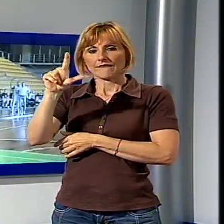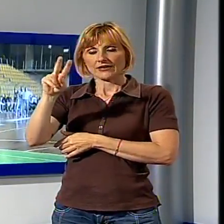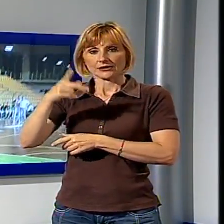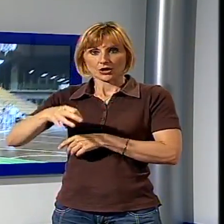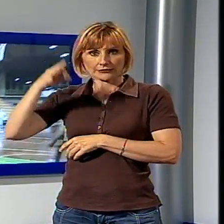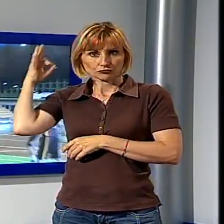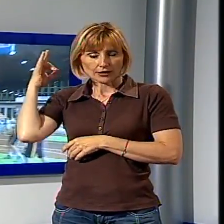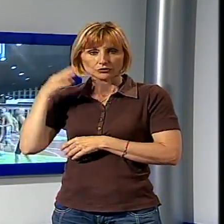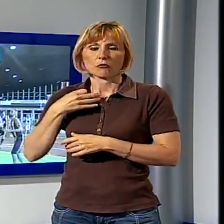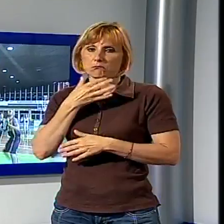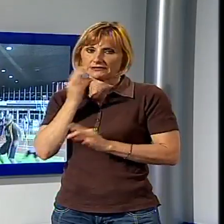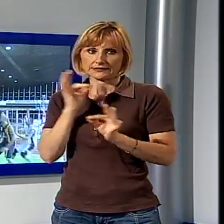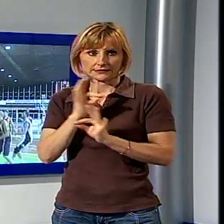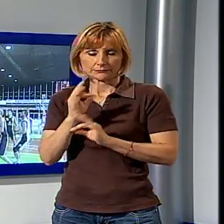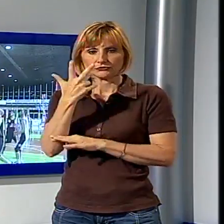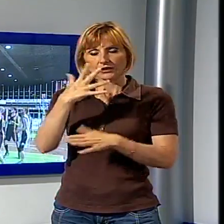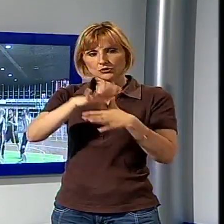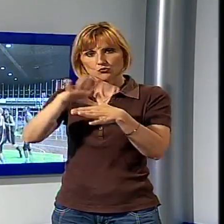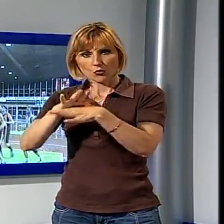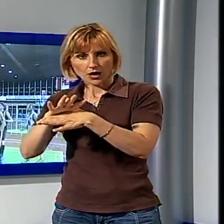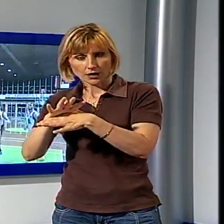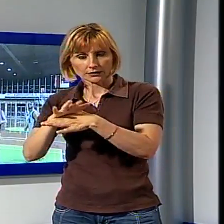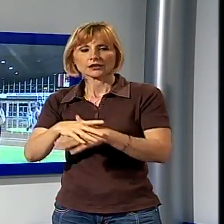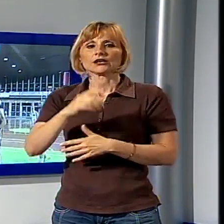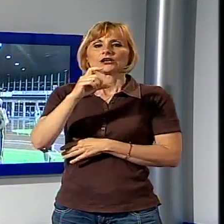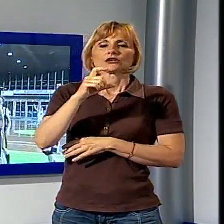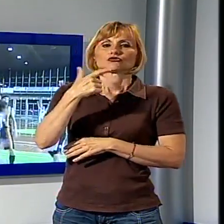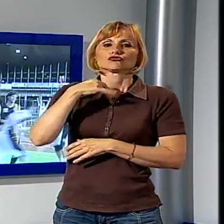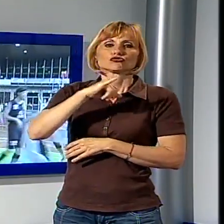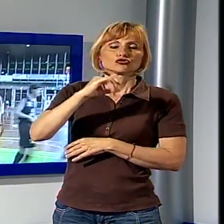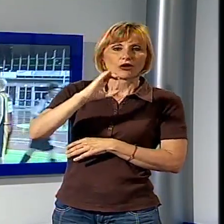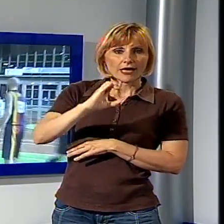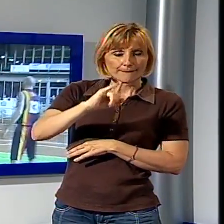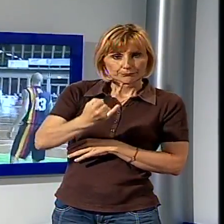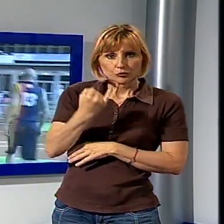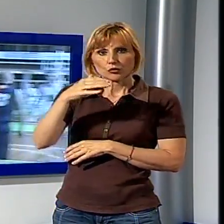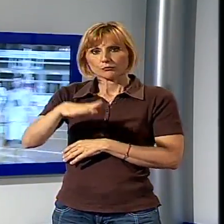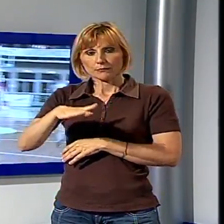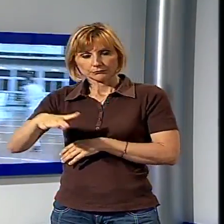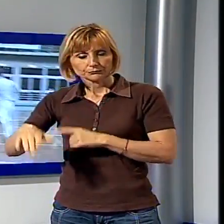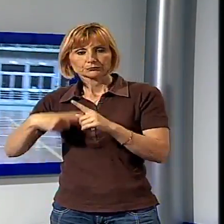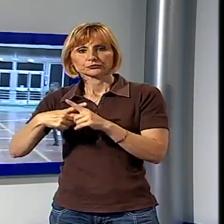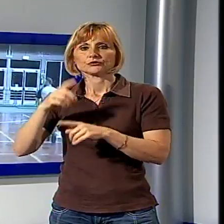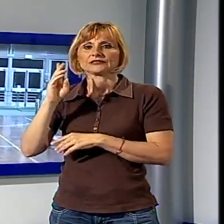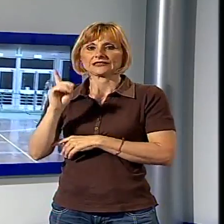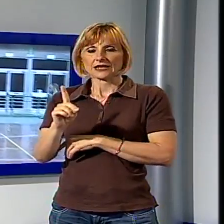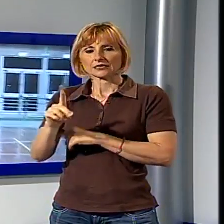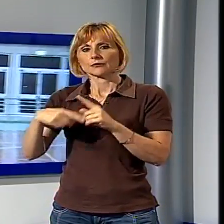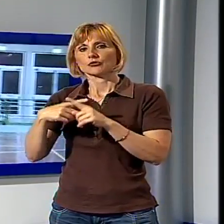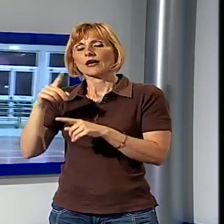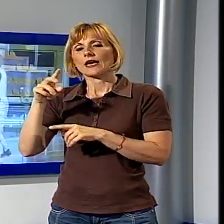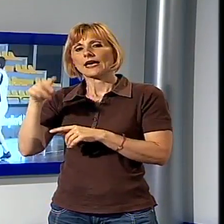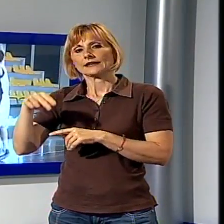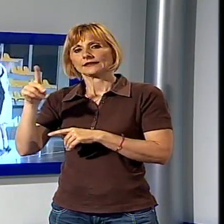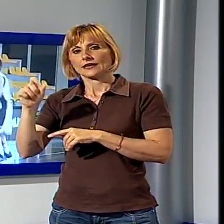interesse tre le squadre lucchesi in Lizza Centro Mini Basket Junior, Libertas ed NDA Alto Pascio